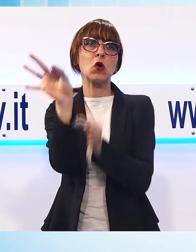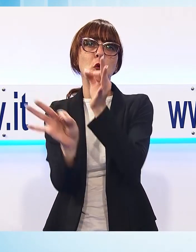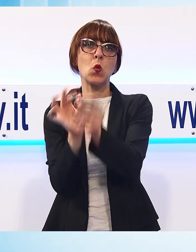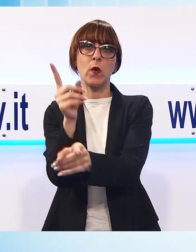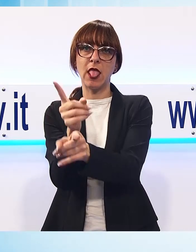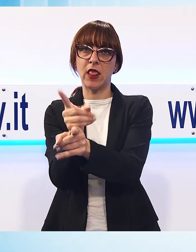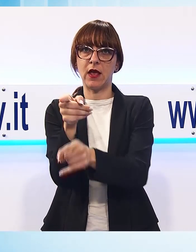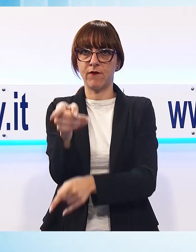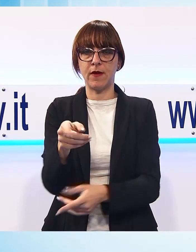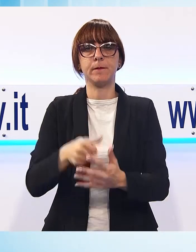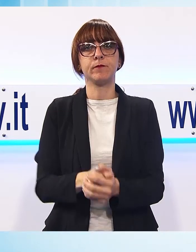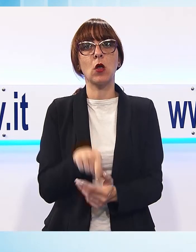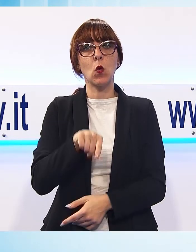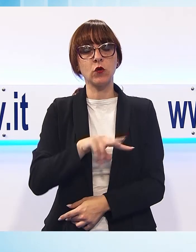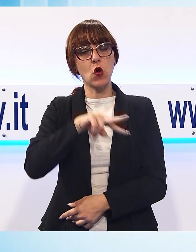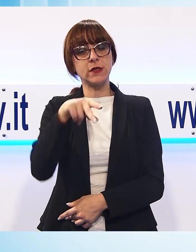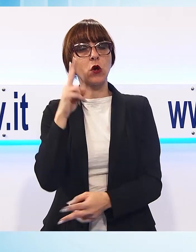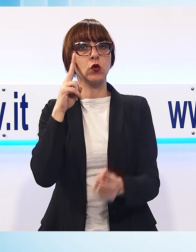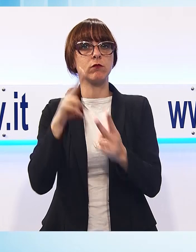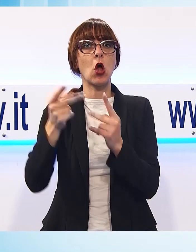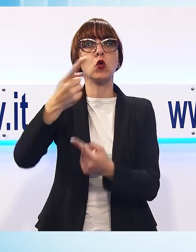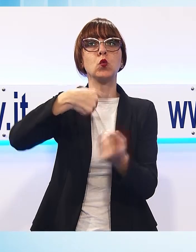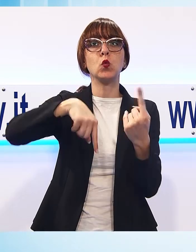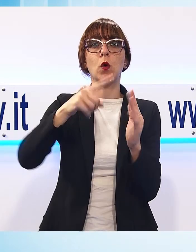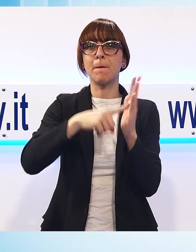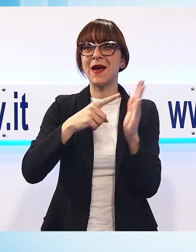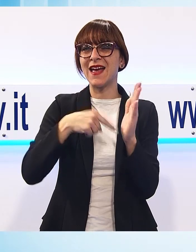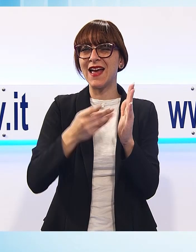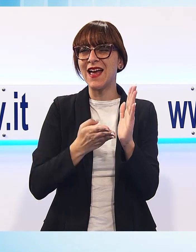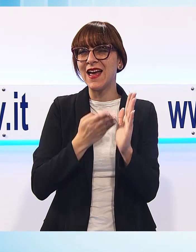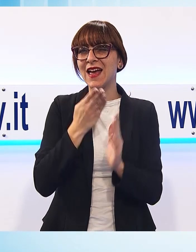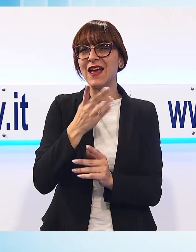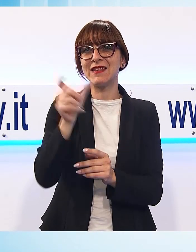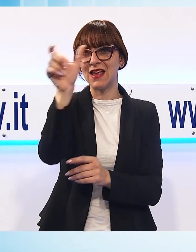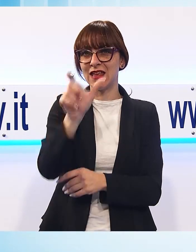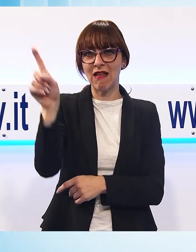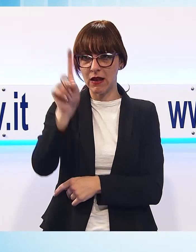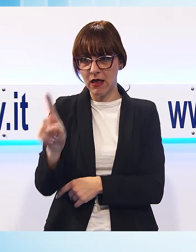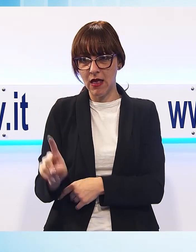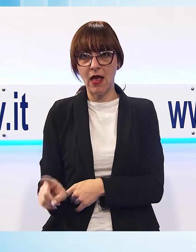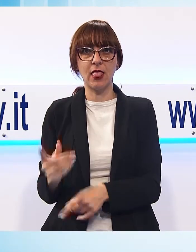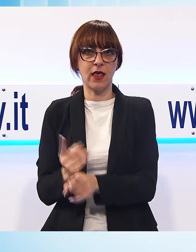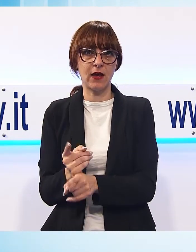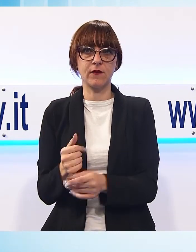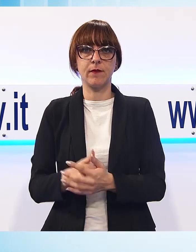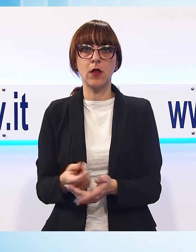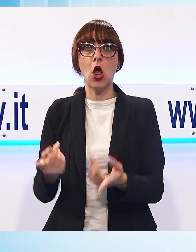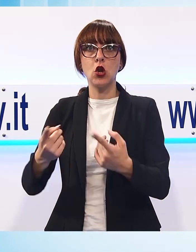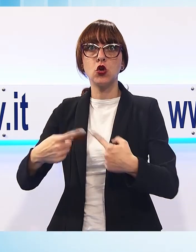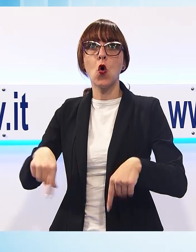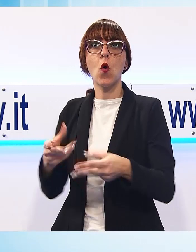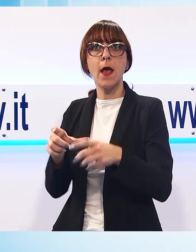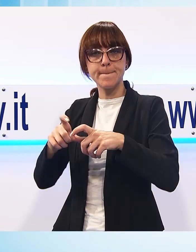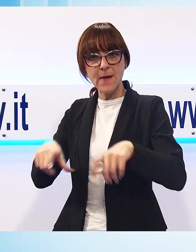trattava questa della seconda tappa di un tour che nei prossimi mesi attraverserà l'Italia. Noi siamo la banca del territorio,